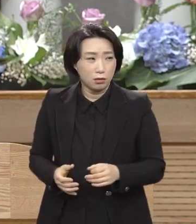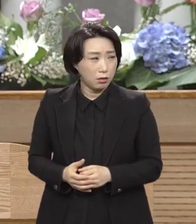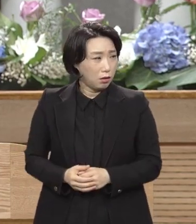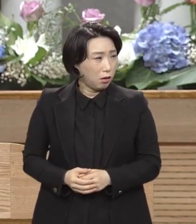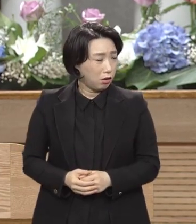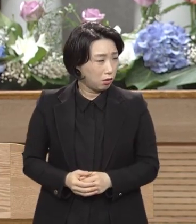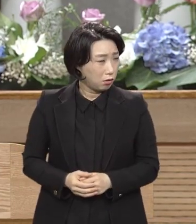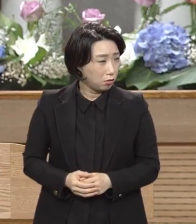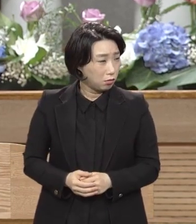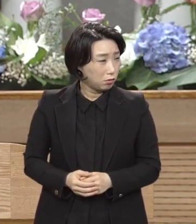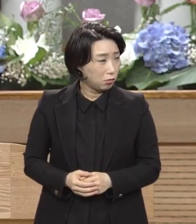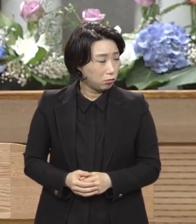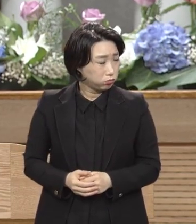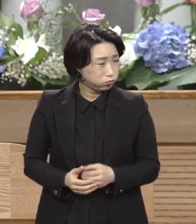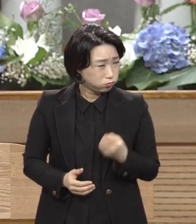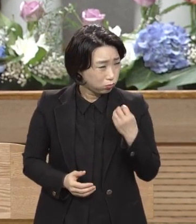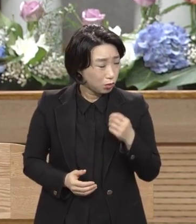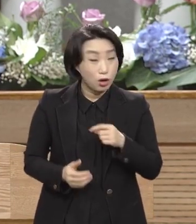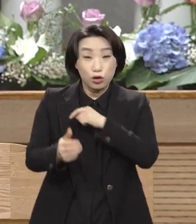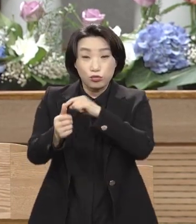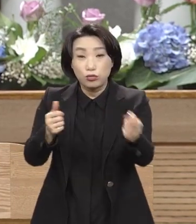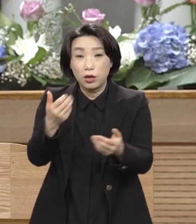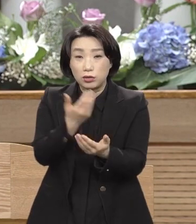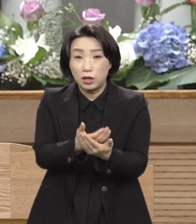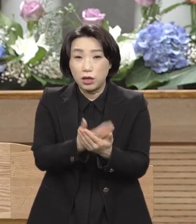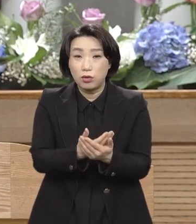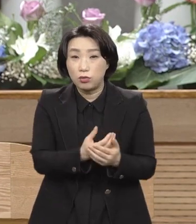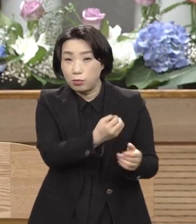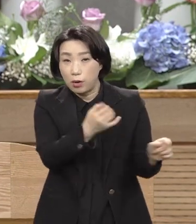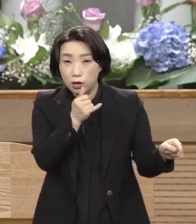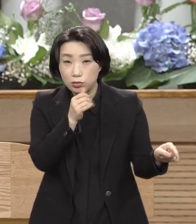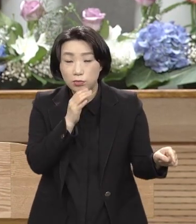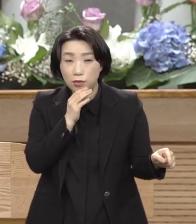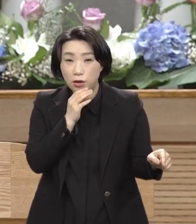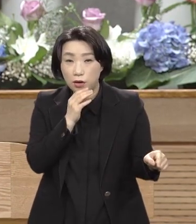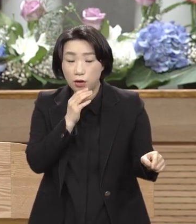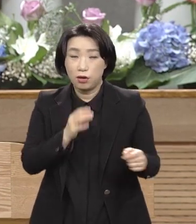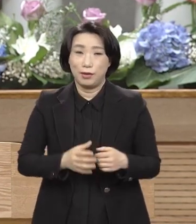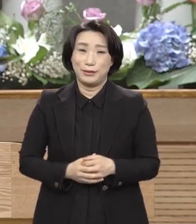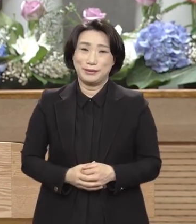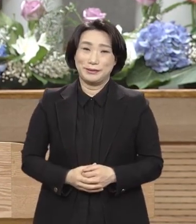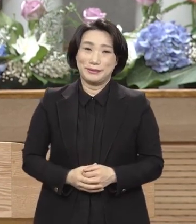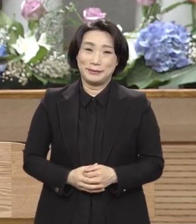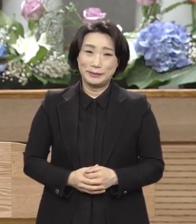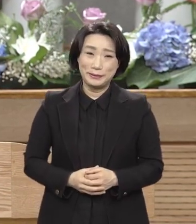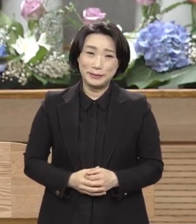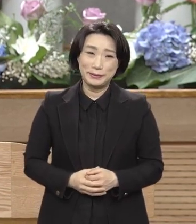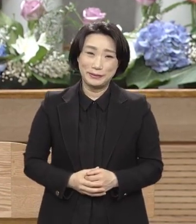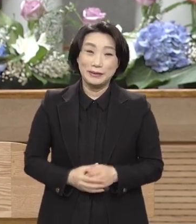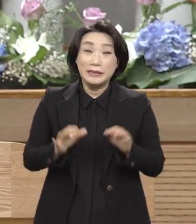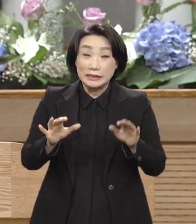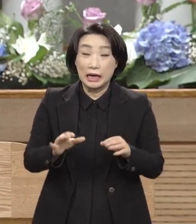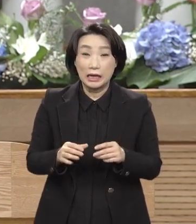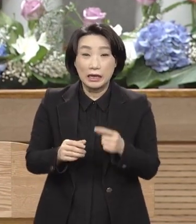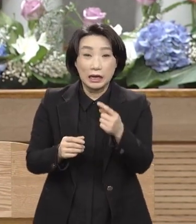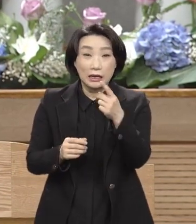소리를 치면 죽여야 되겄대요. 죽여야 되겄대요. 빌라도가 세 번을 물었어요.